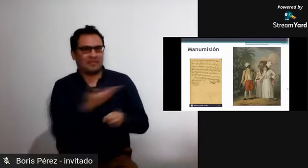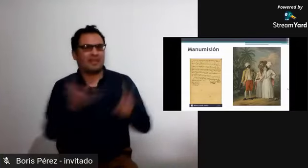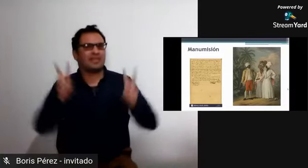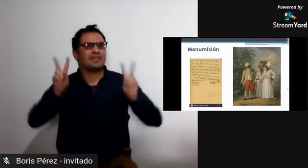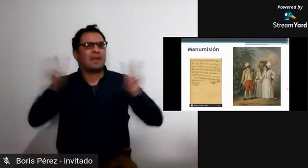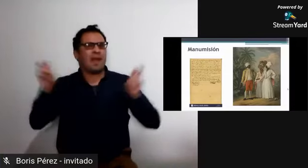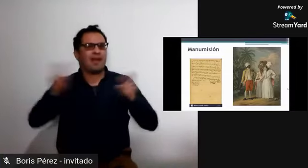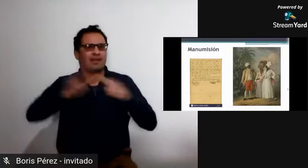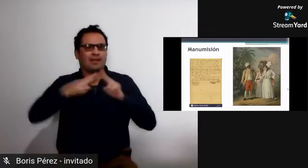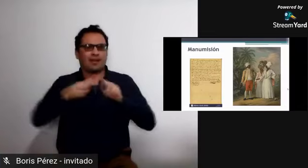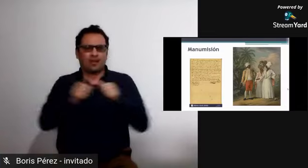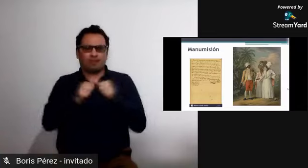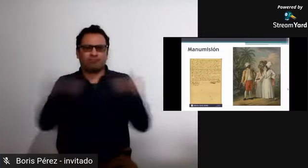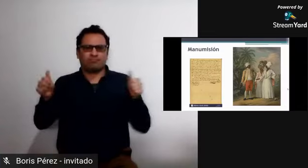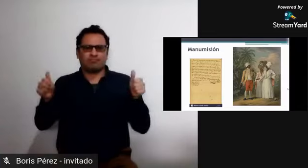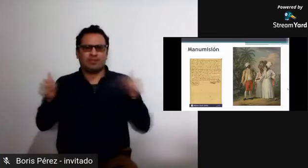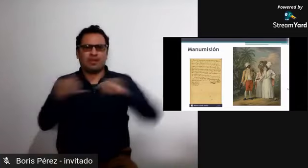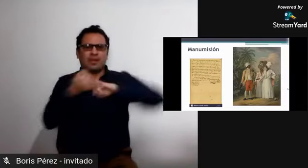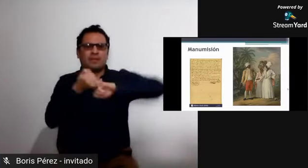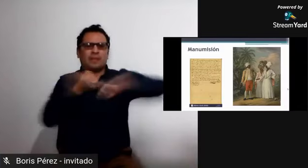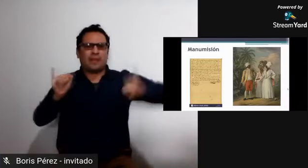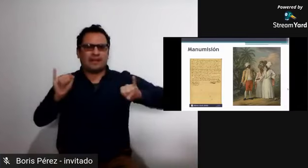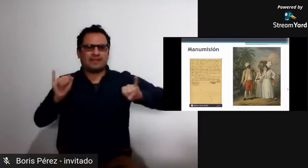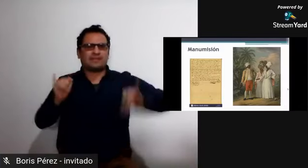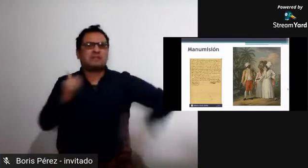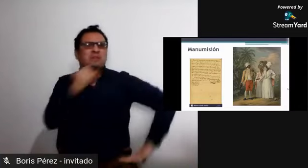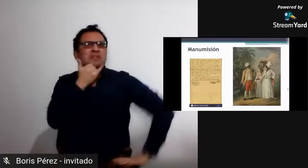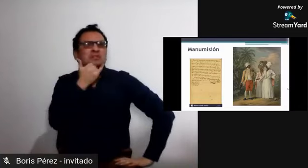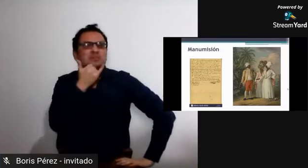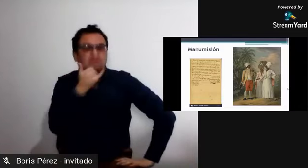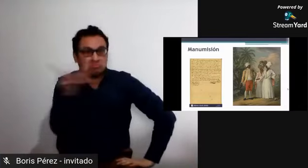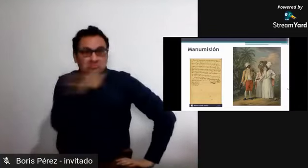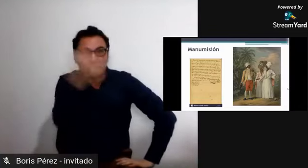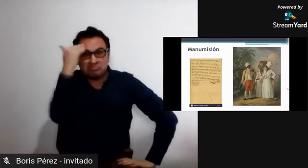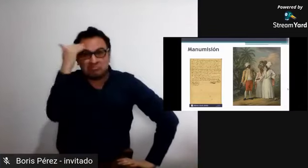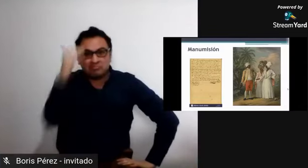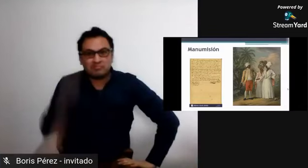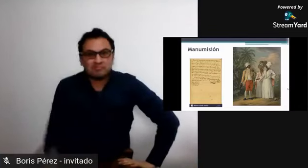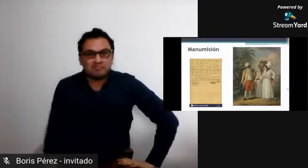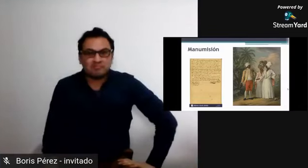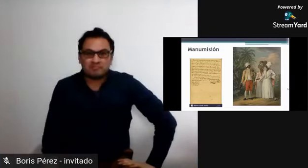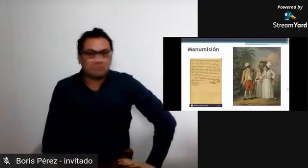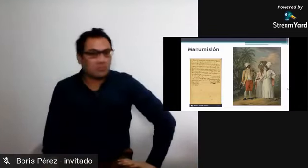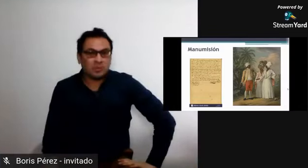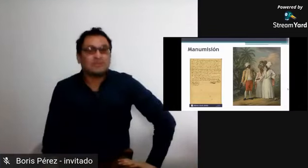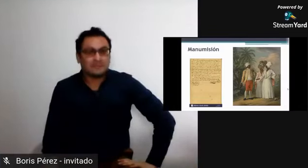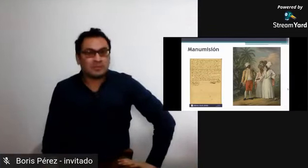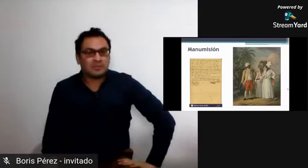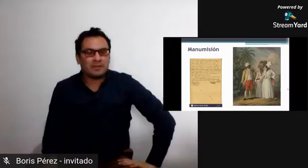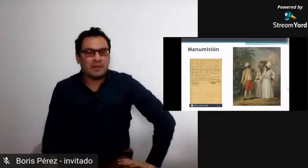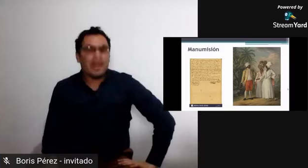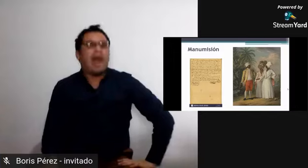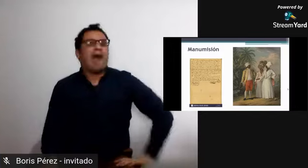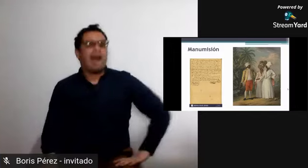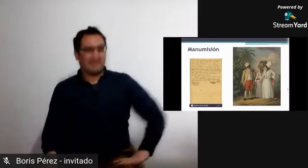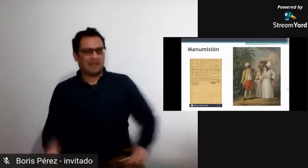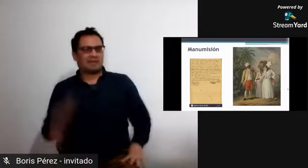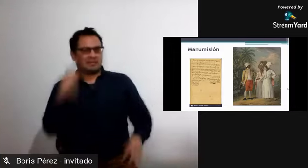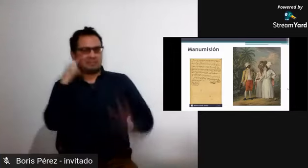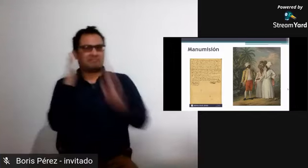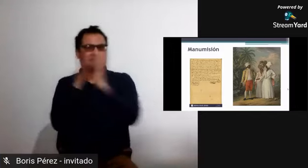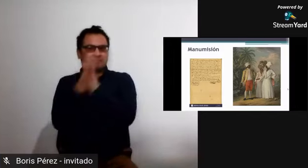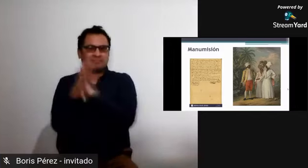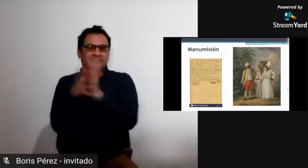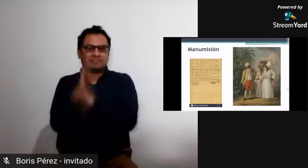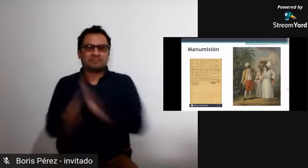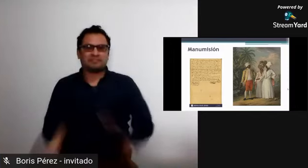Ahora bien, ¿qué sucede más adelante luego de que se dan todos estos procesos de independencia? ¿Saben ustedes entonces qué pasa con